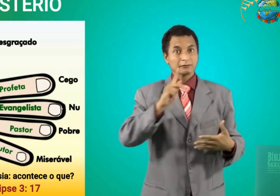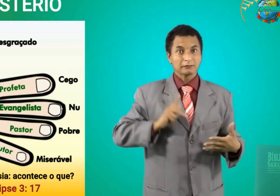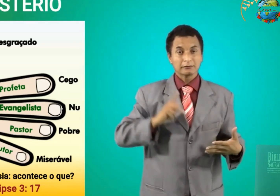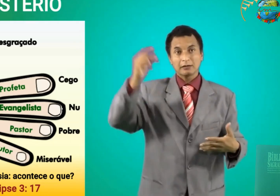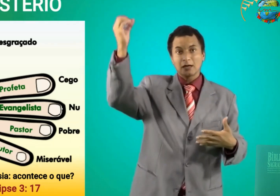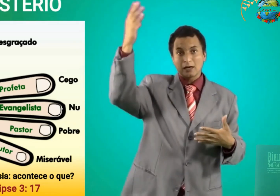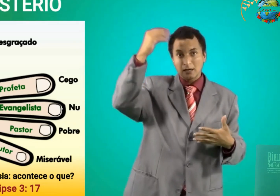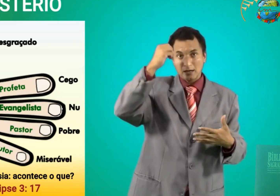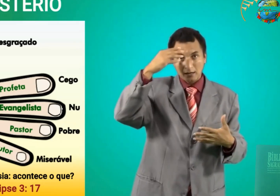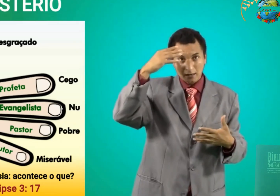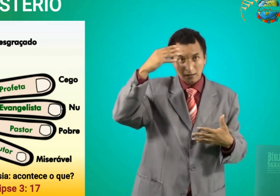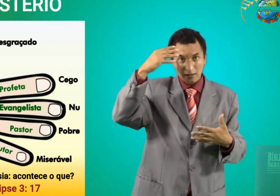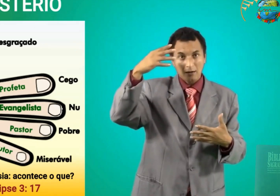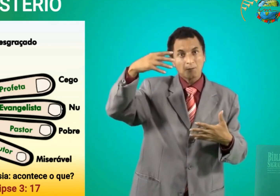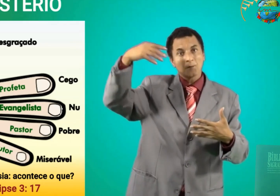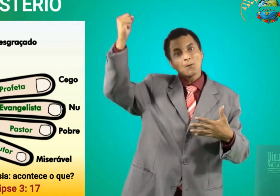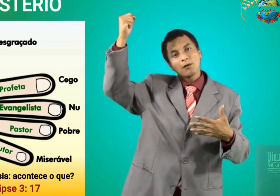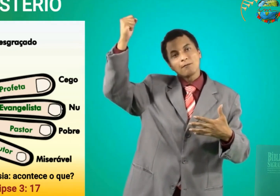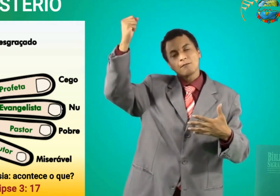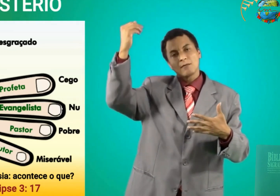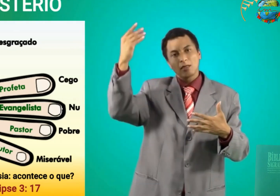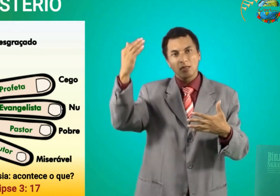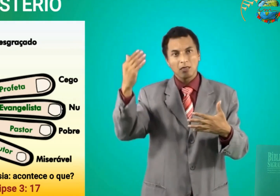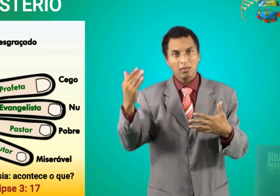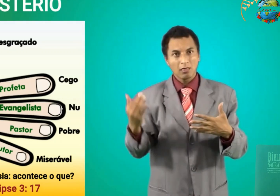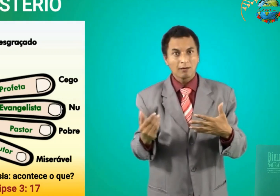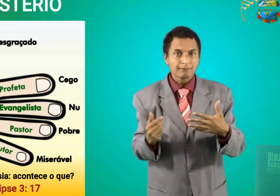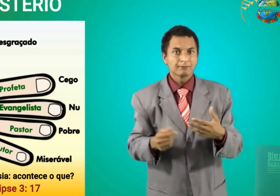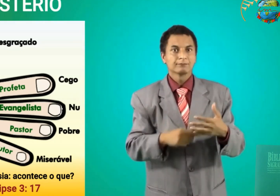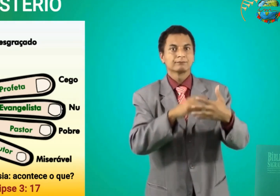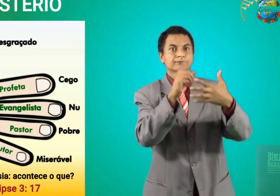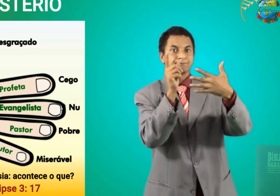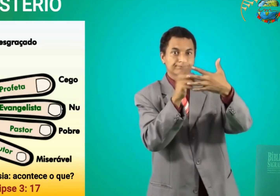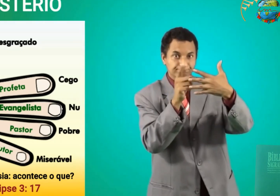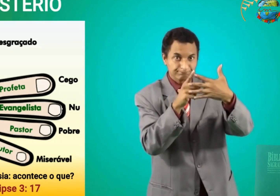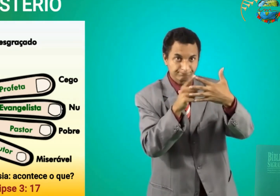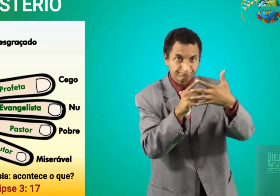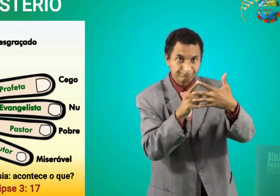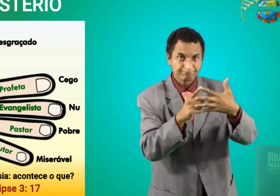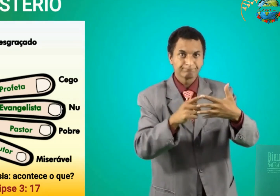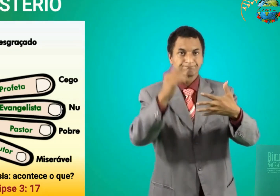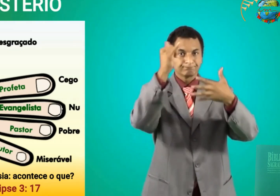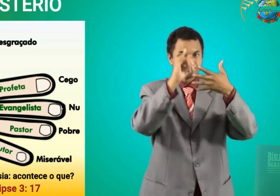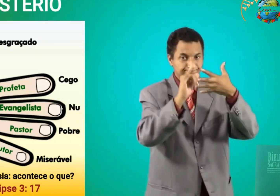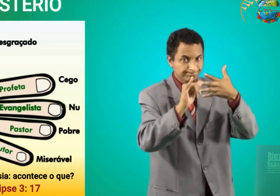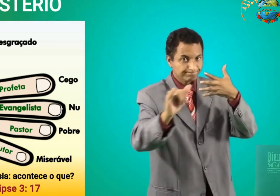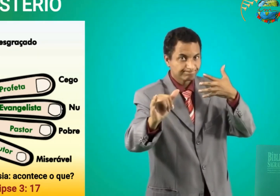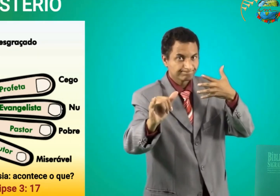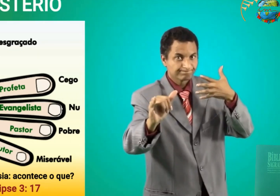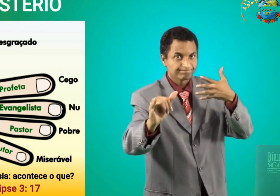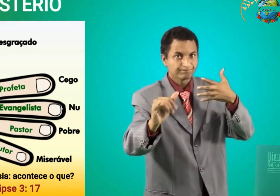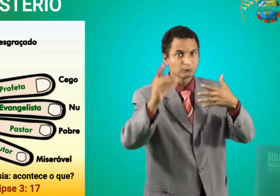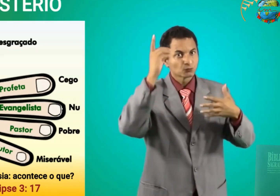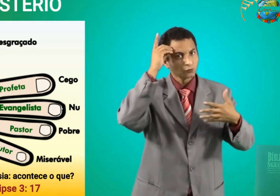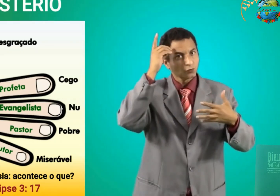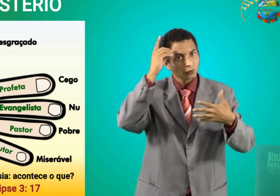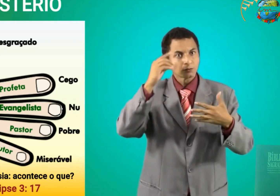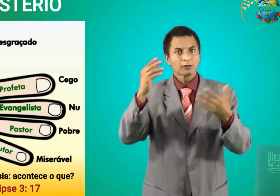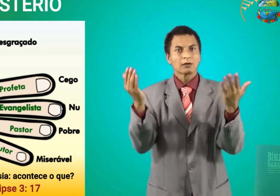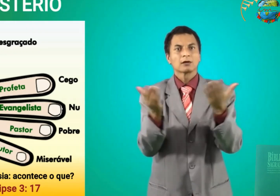apóstolo Antes cheio da graça do Senhor Agora é um desgraçado Perdeu a graça E o profeta Os dons